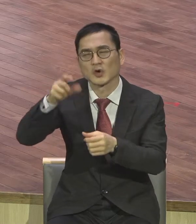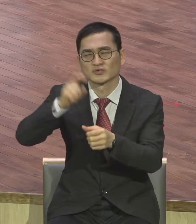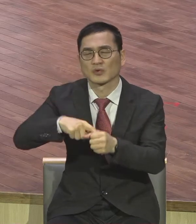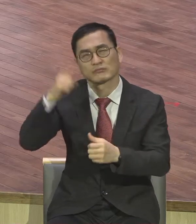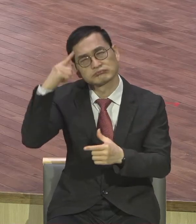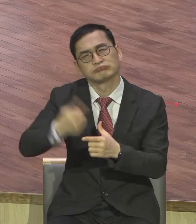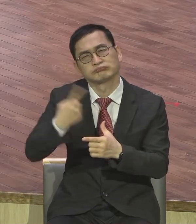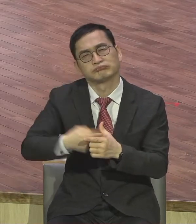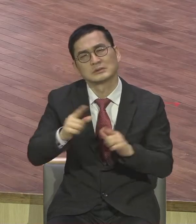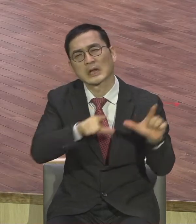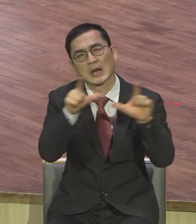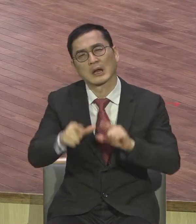지나가 버립니다.